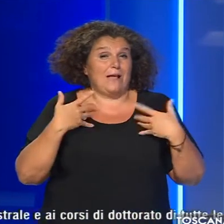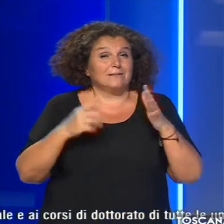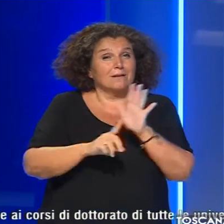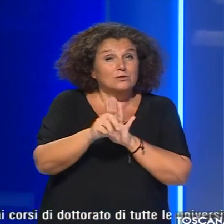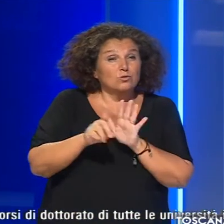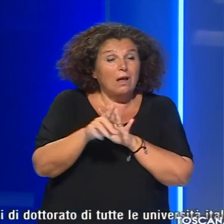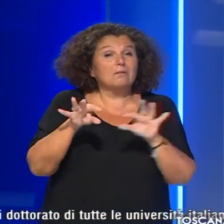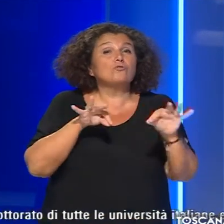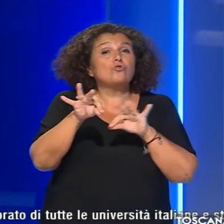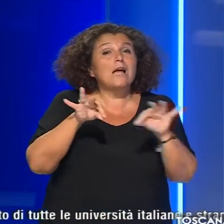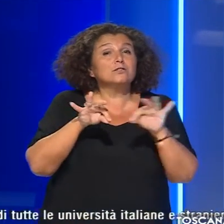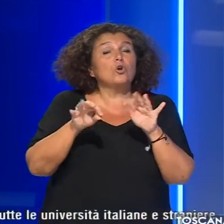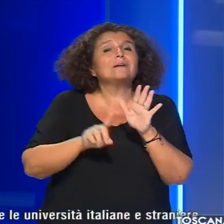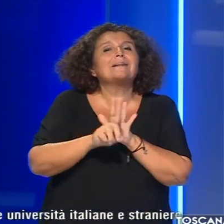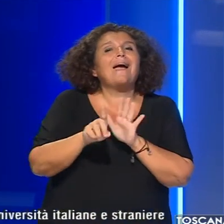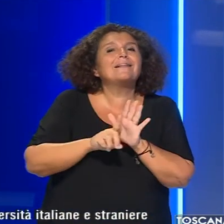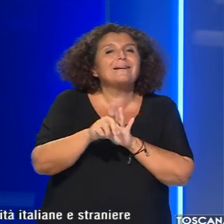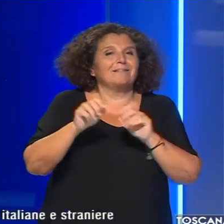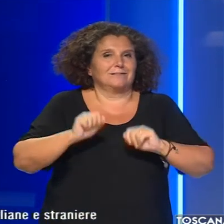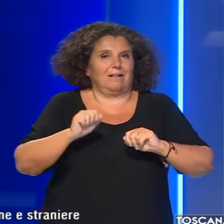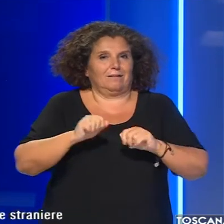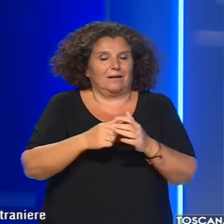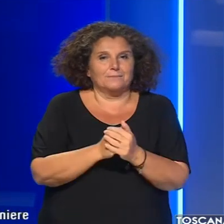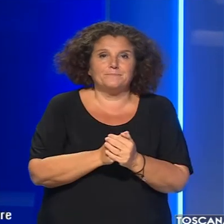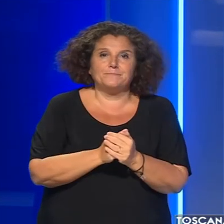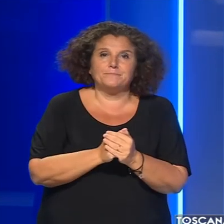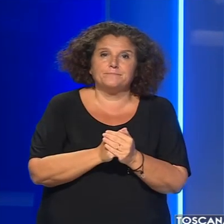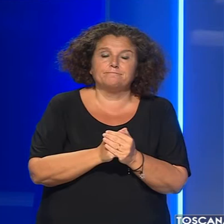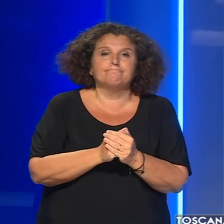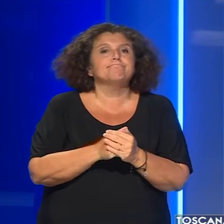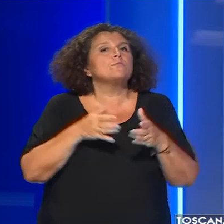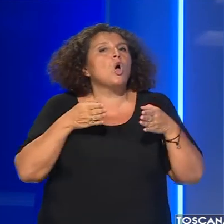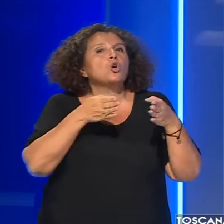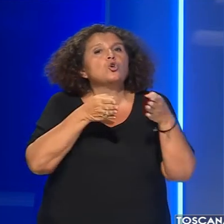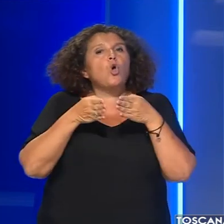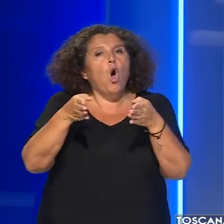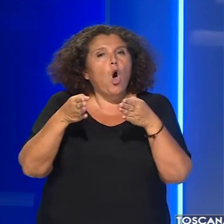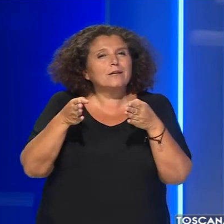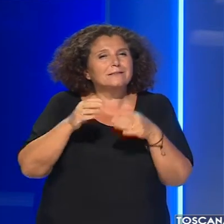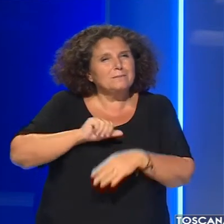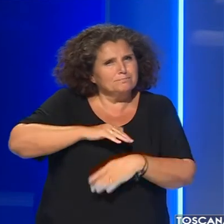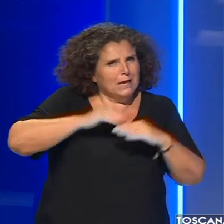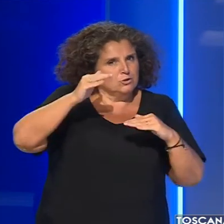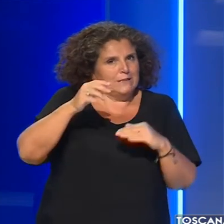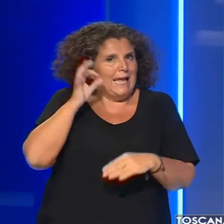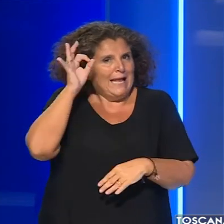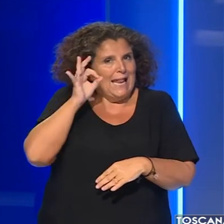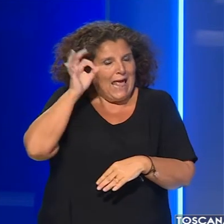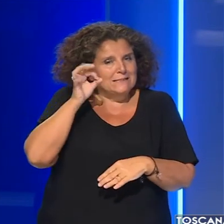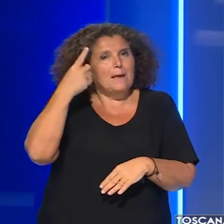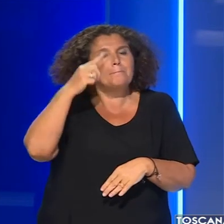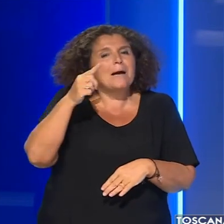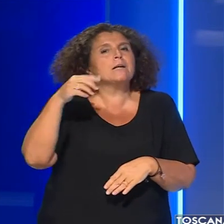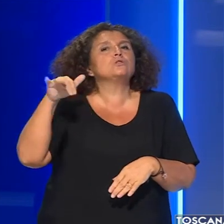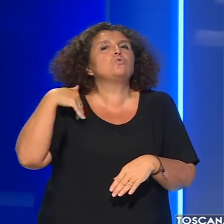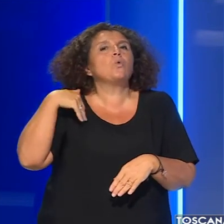alla gestione dei dati in sanità. I corsi, tenuti soprattutto in inglese si rivolgono a studenti